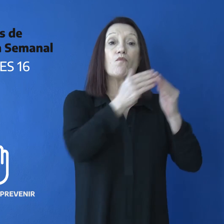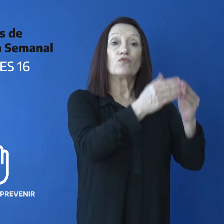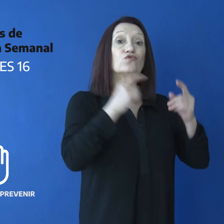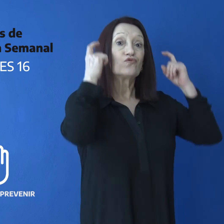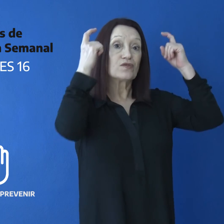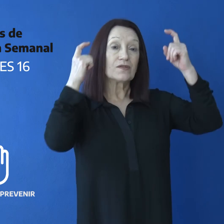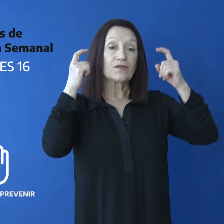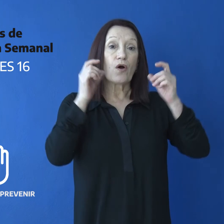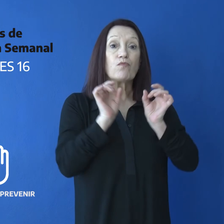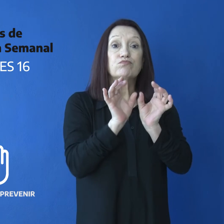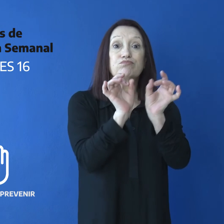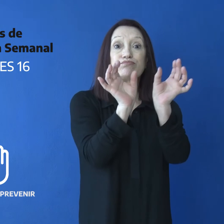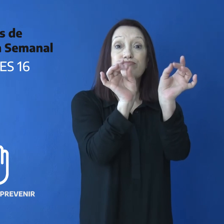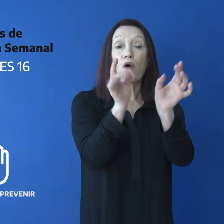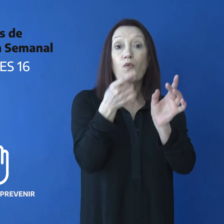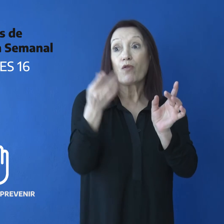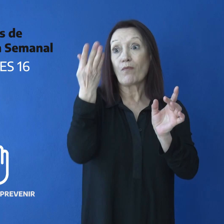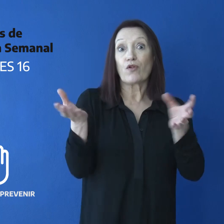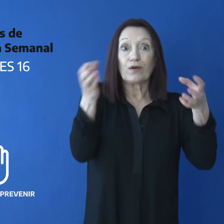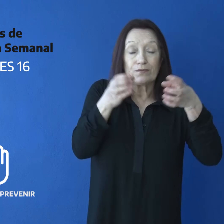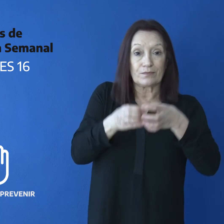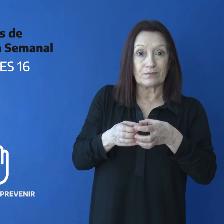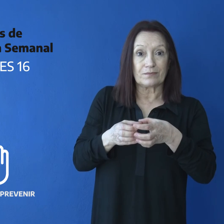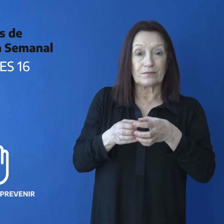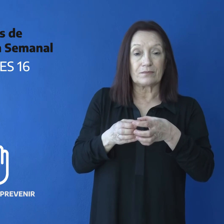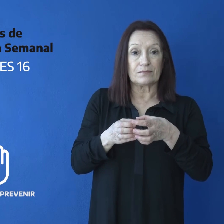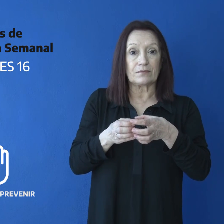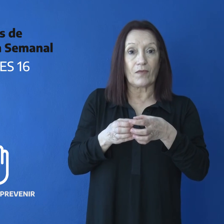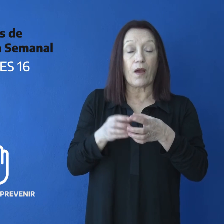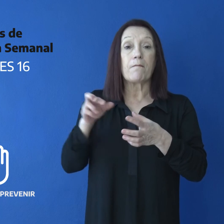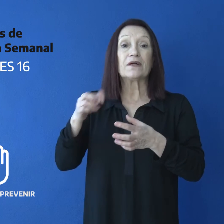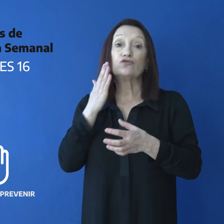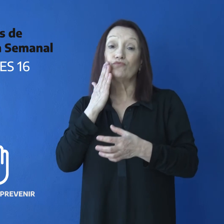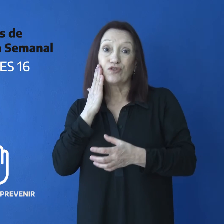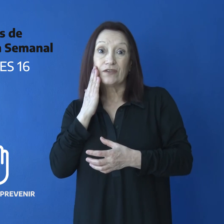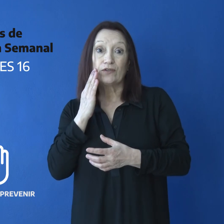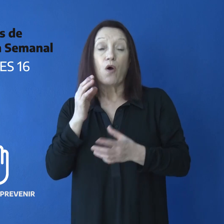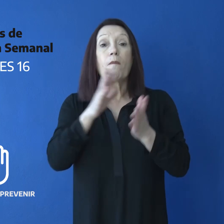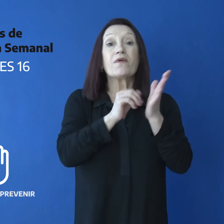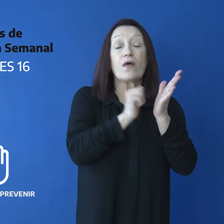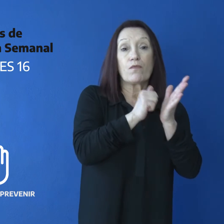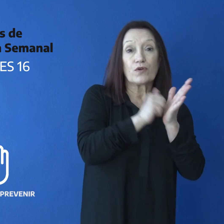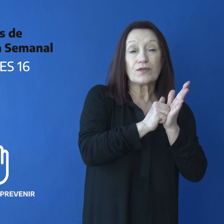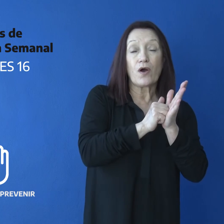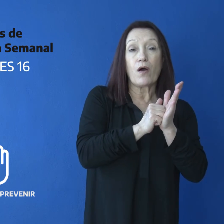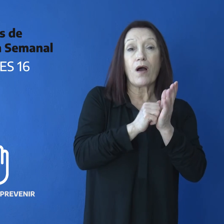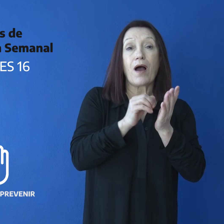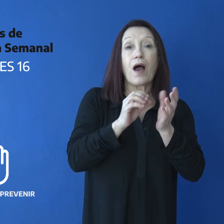Deseado, Transmisión por Conglomerado. Perito Moreno, Piedra Buena, casos en